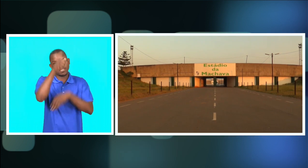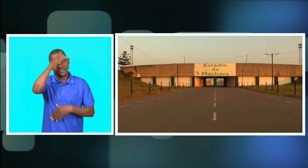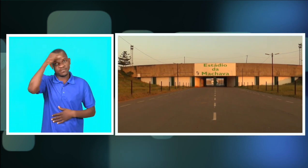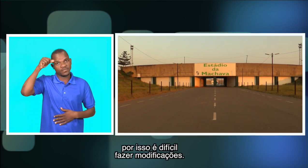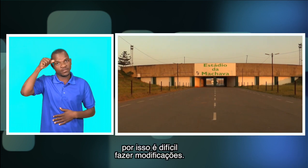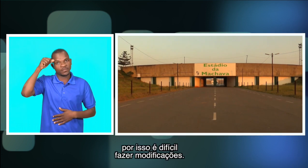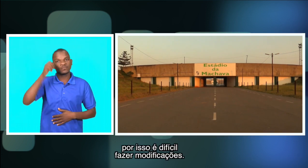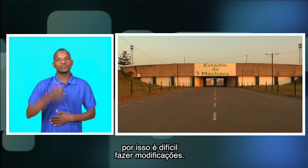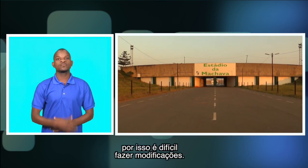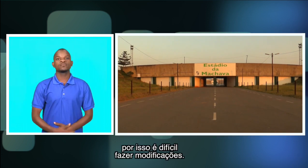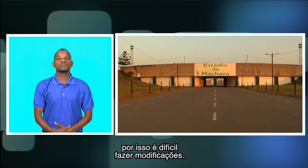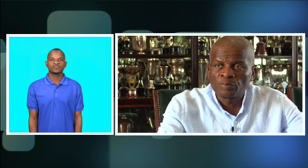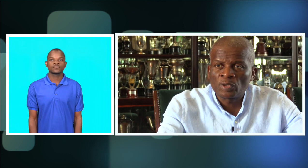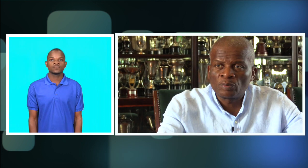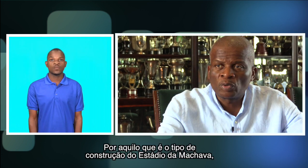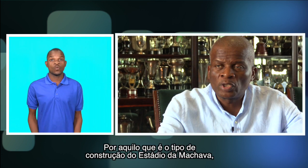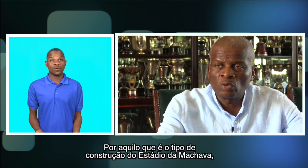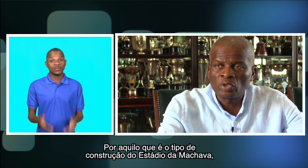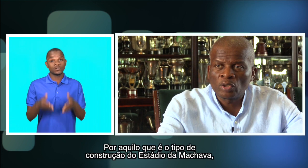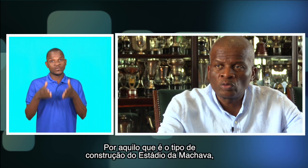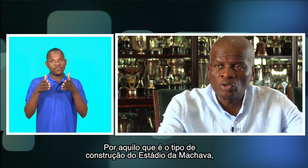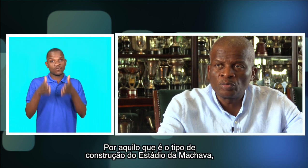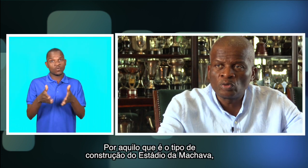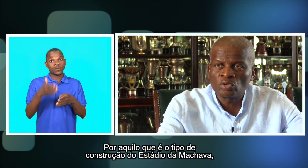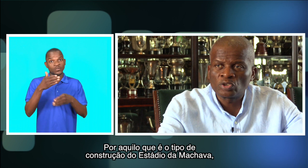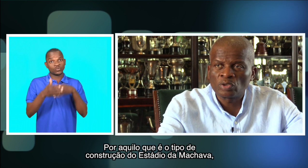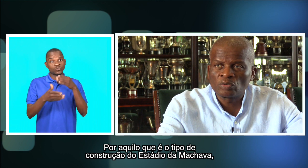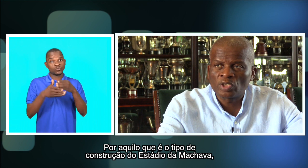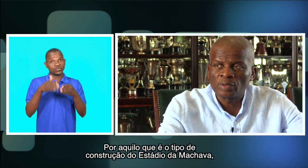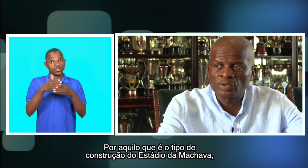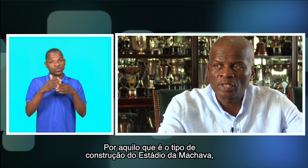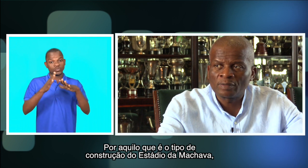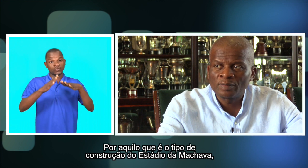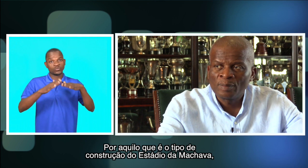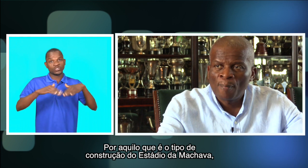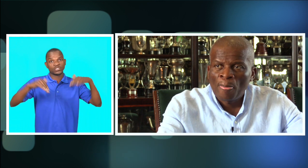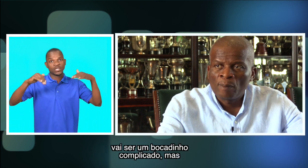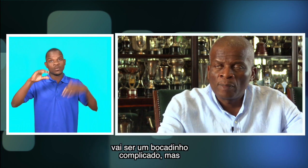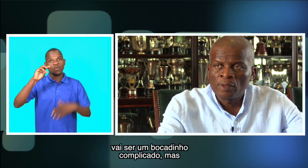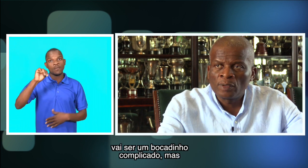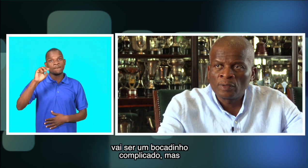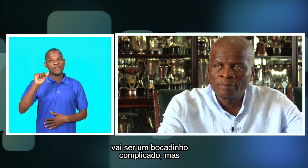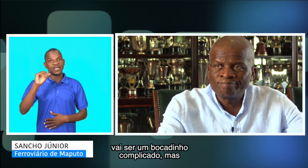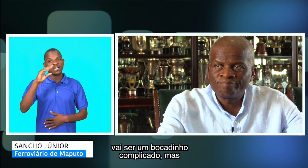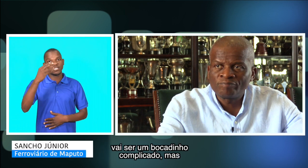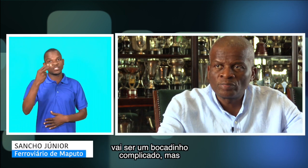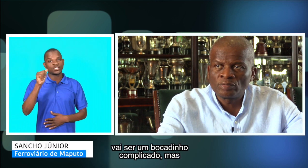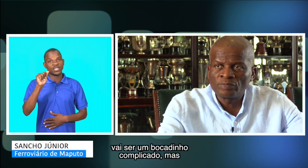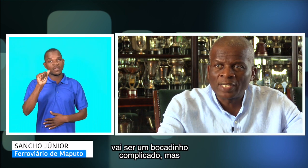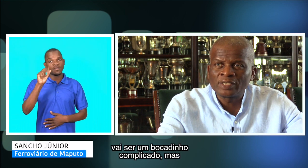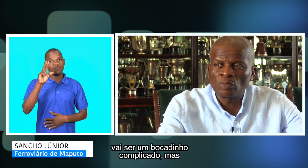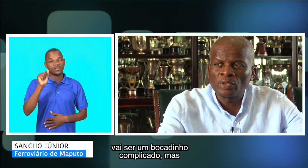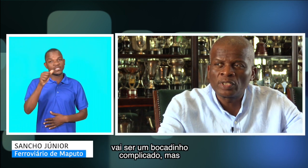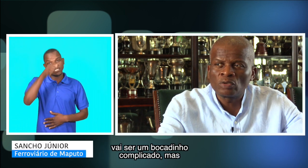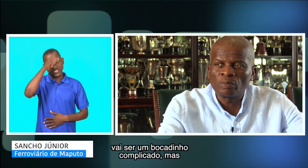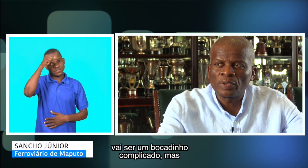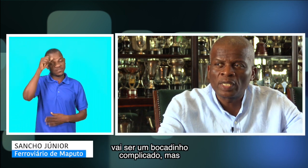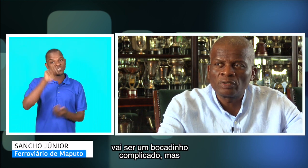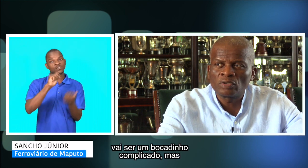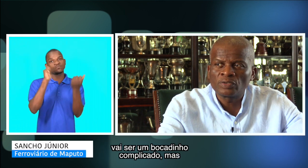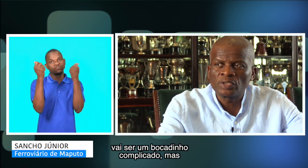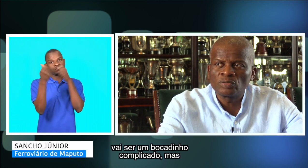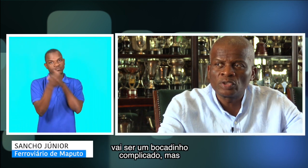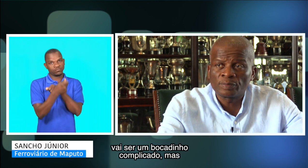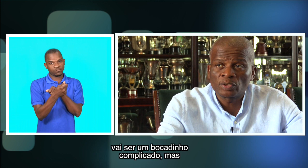isso, é difícil fazer modificações. aquilo que é o tipo de construção do estado da Machada, vai ser um bocadinho